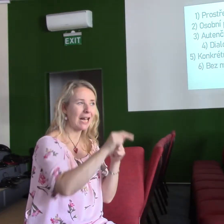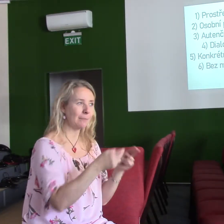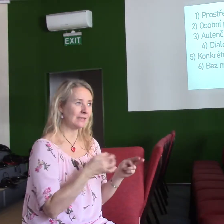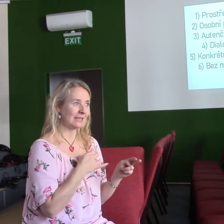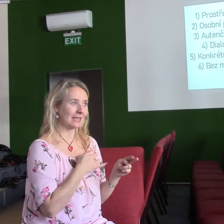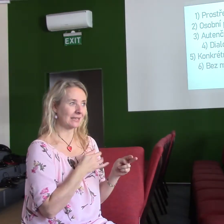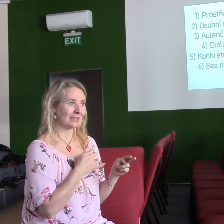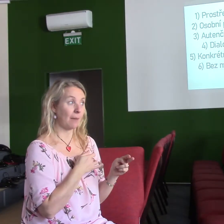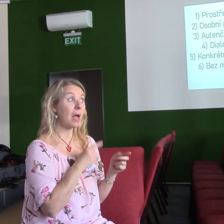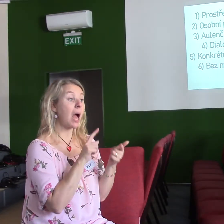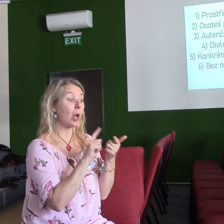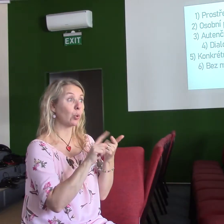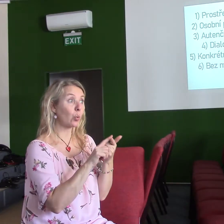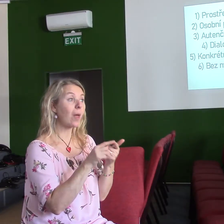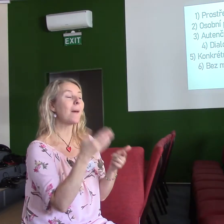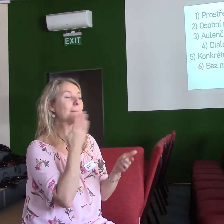blížního svého jako sebe samého.